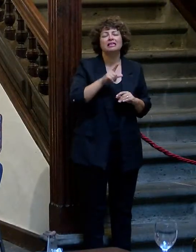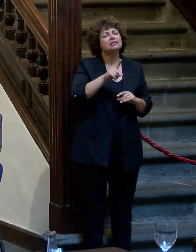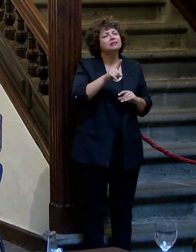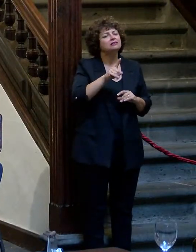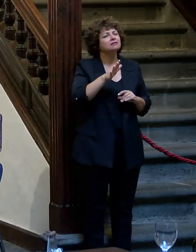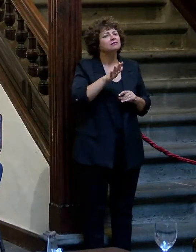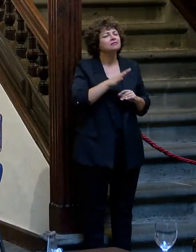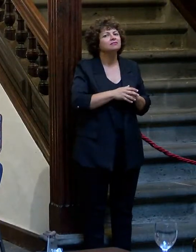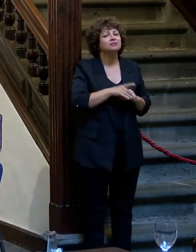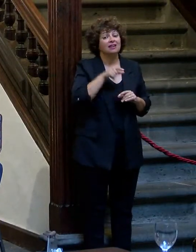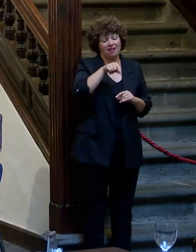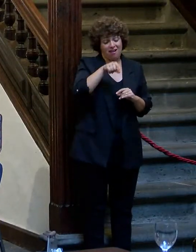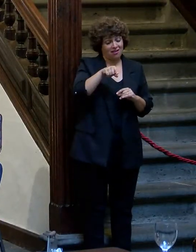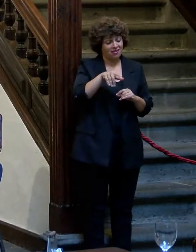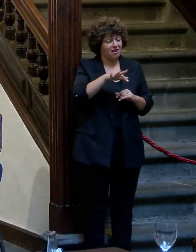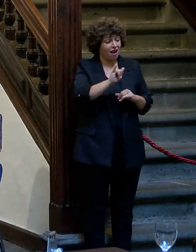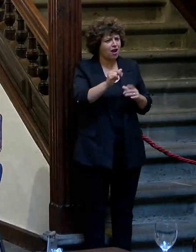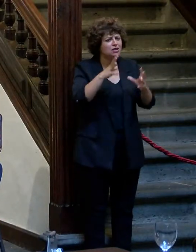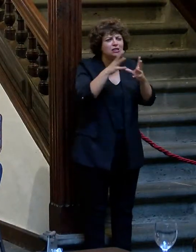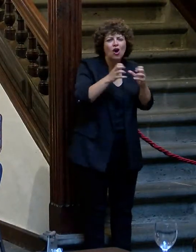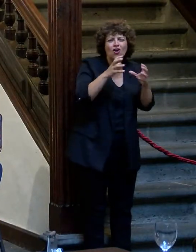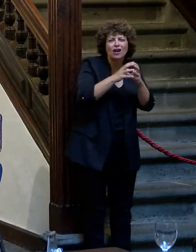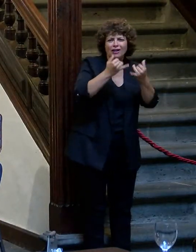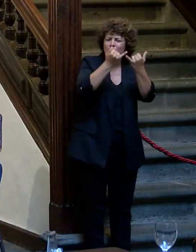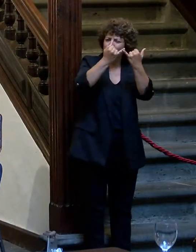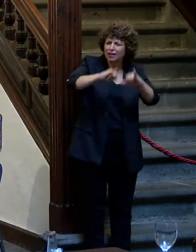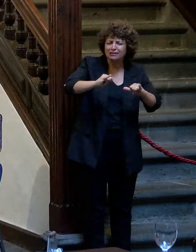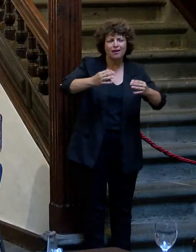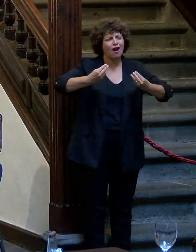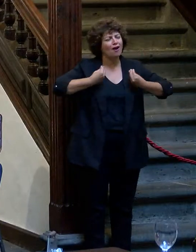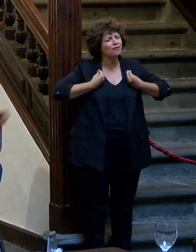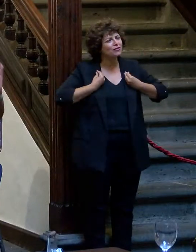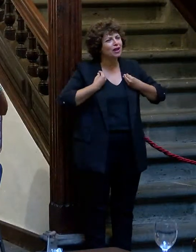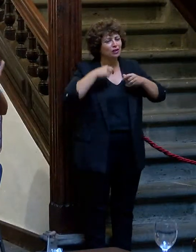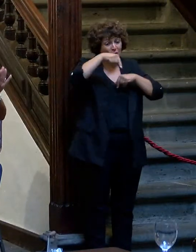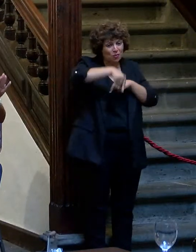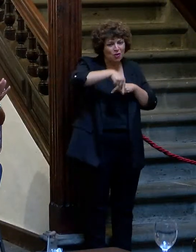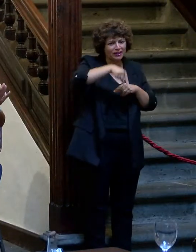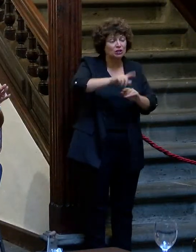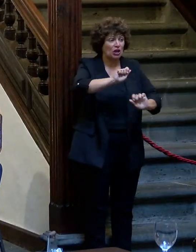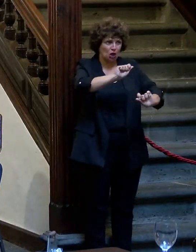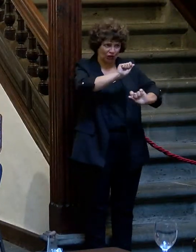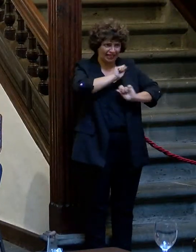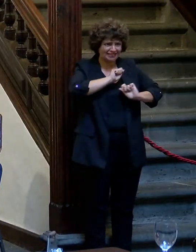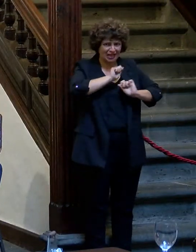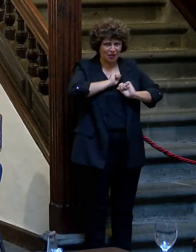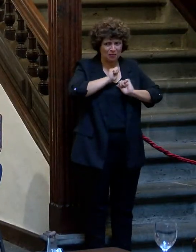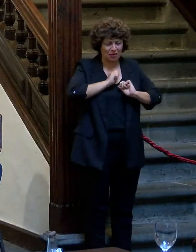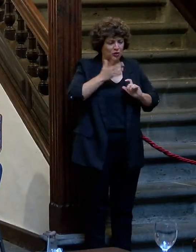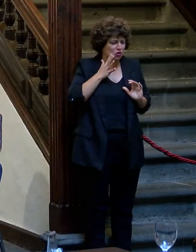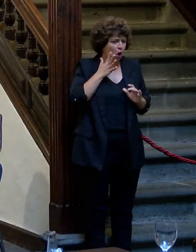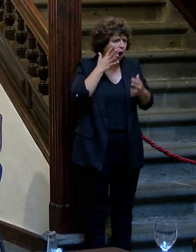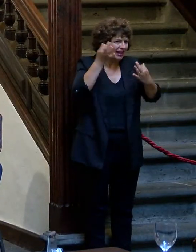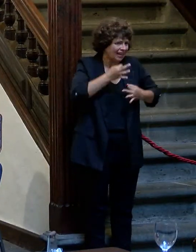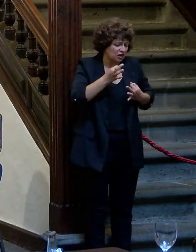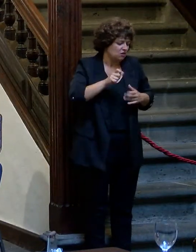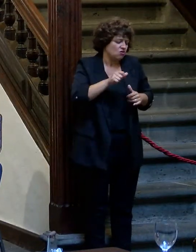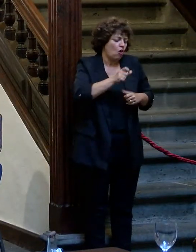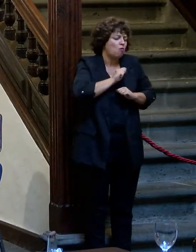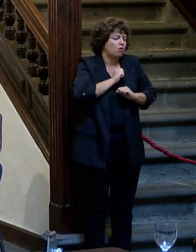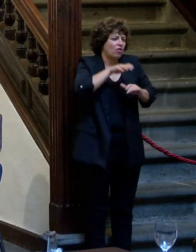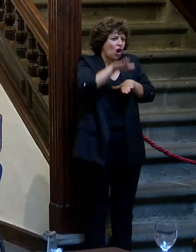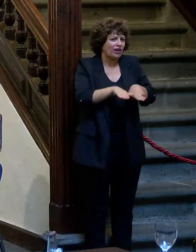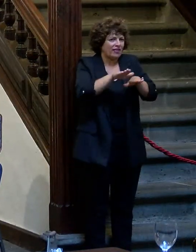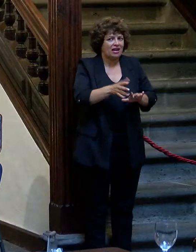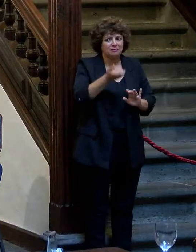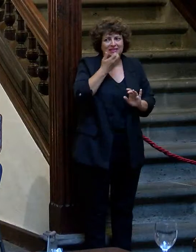decías, bueno, pues mira, aquí estamos, con ganas de vivir un festival como es el Los Festival... que espera, ¿eh? Yo por qué no me puedo quedar si no me iba a deshacer de la isla,